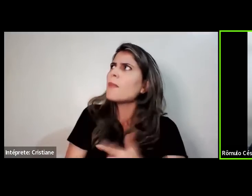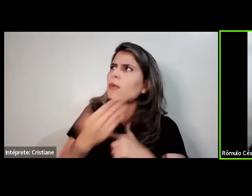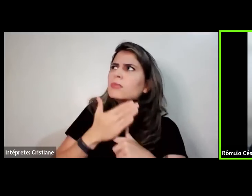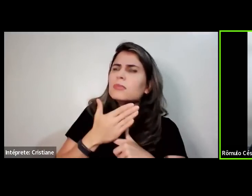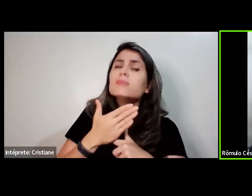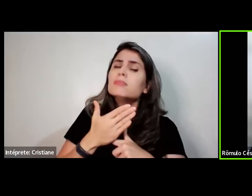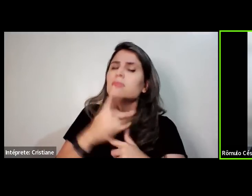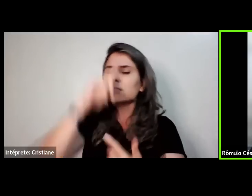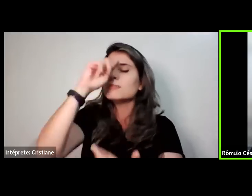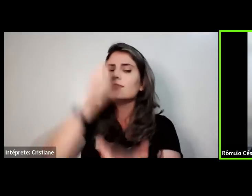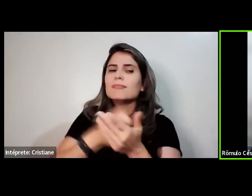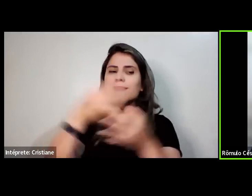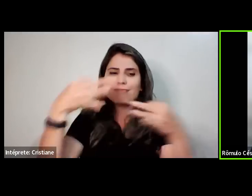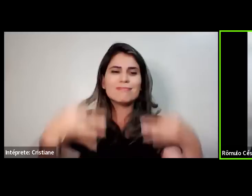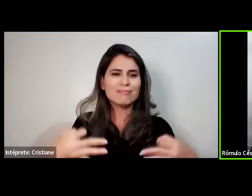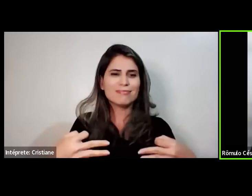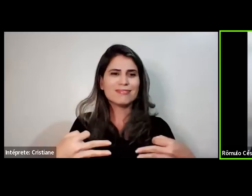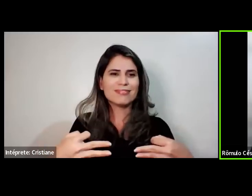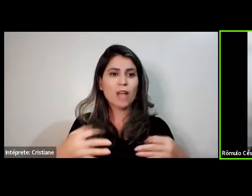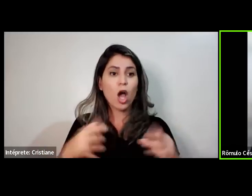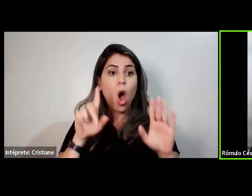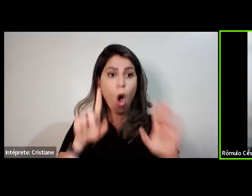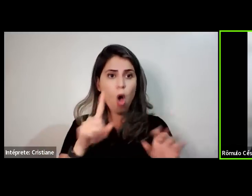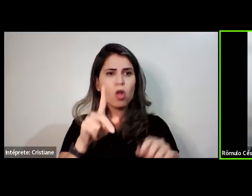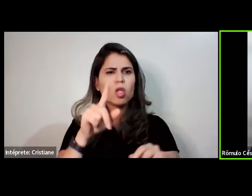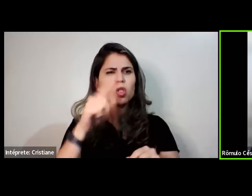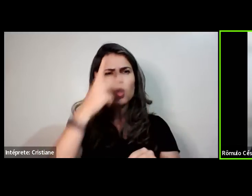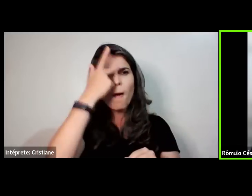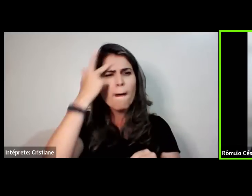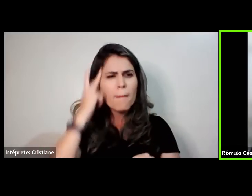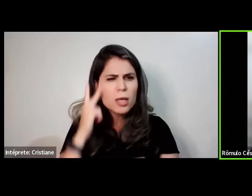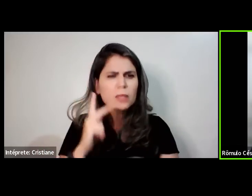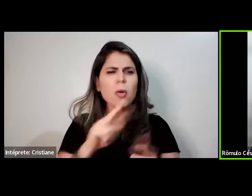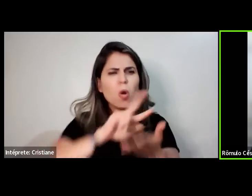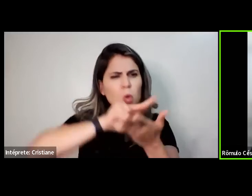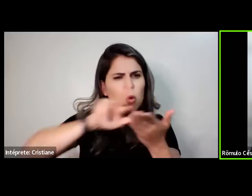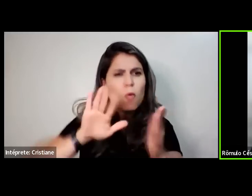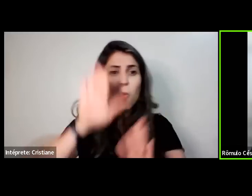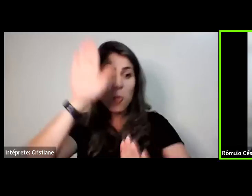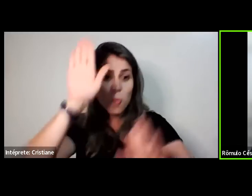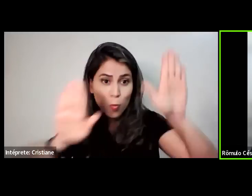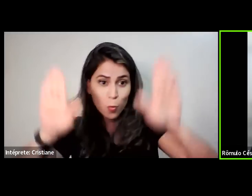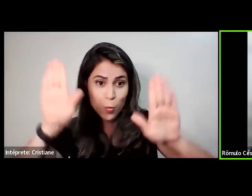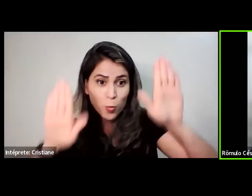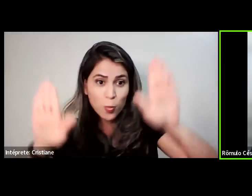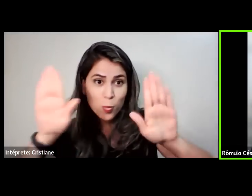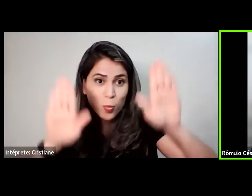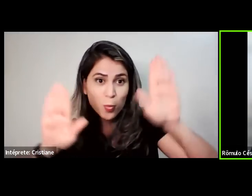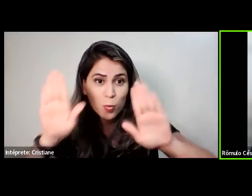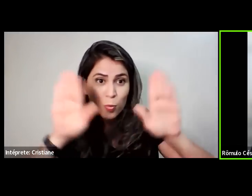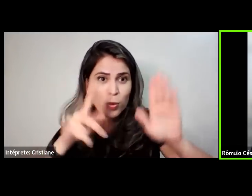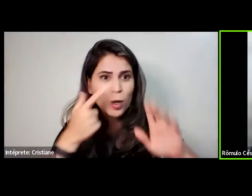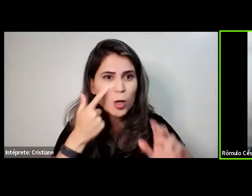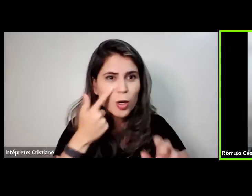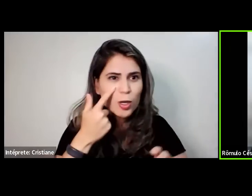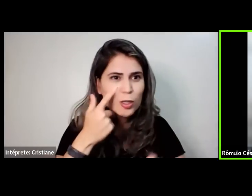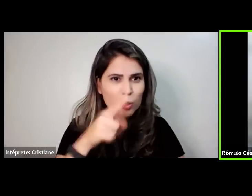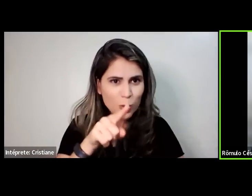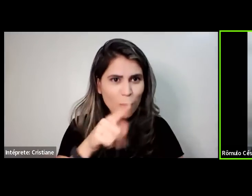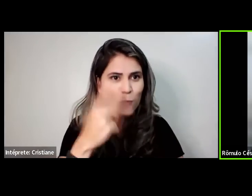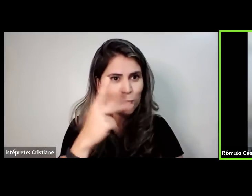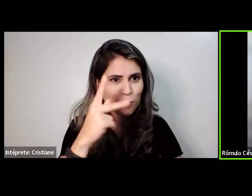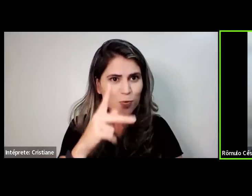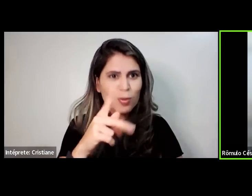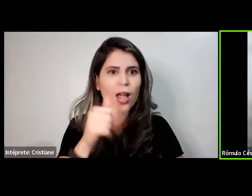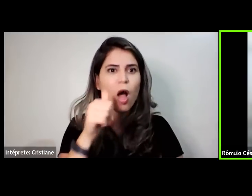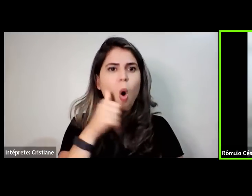Eu estou vendo algumas pessoas com a mão levantada, a Tamires, tem um ali que está anônimo. Mas se puder pôr seu nome, ajuda. Mas